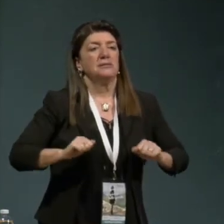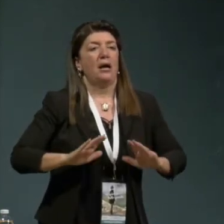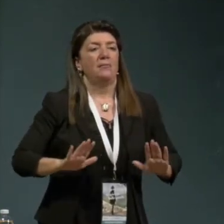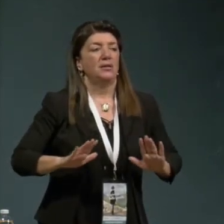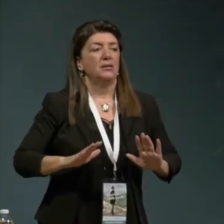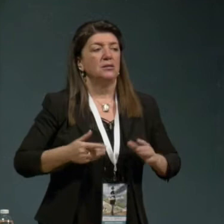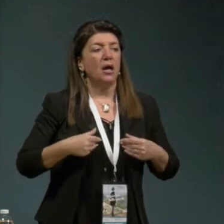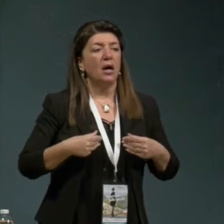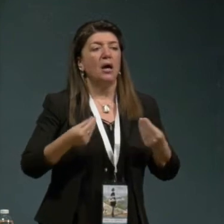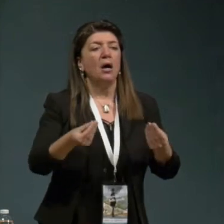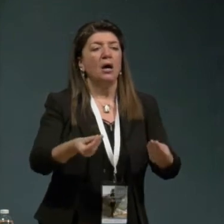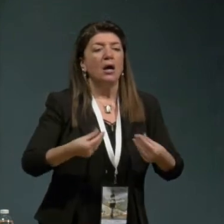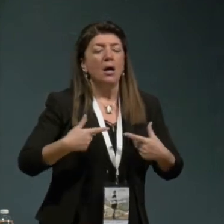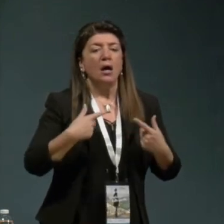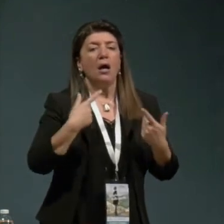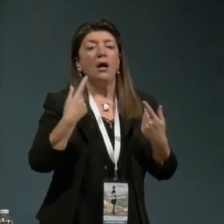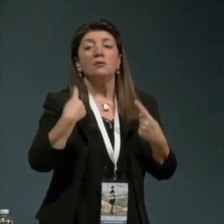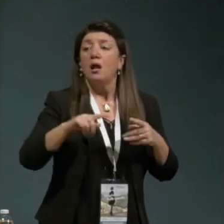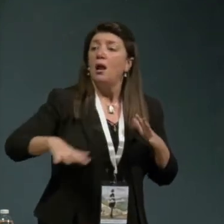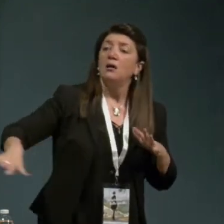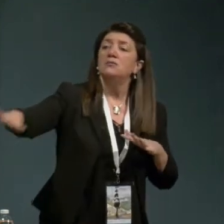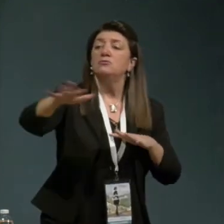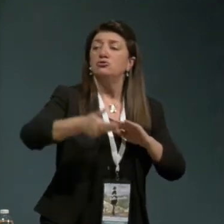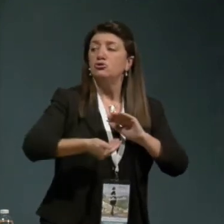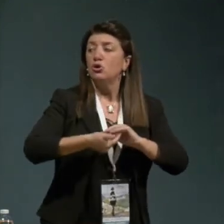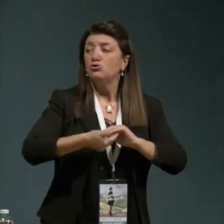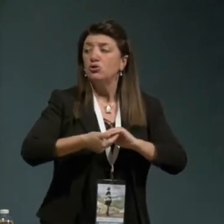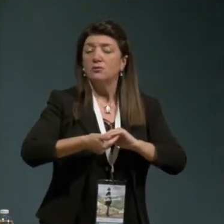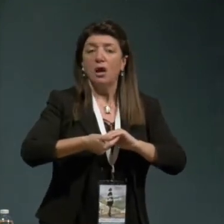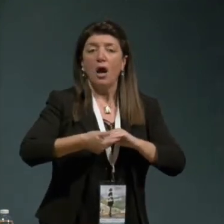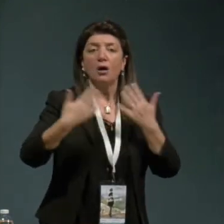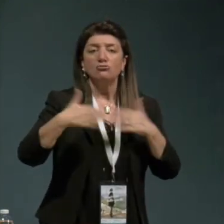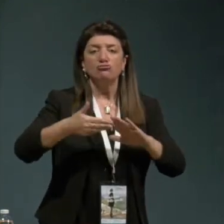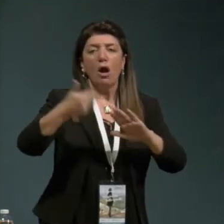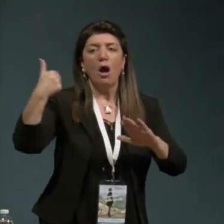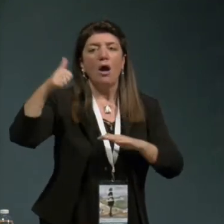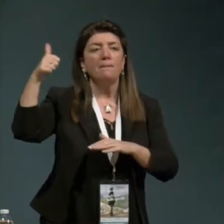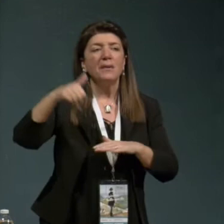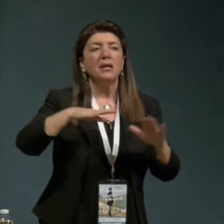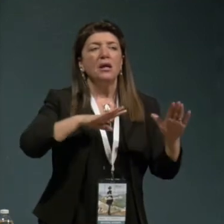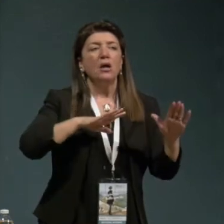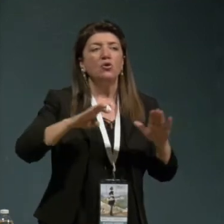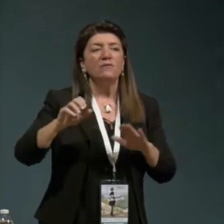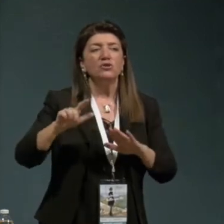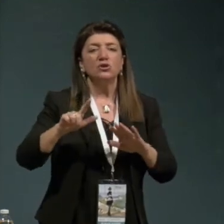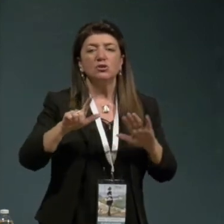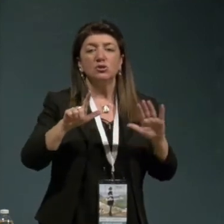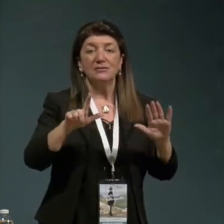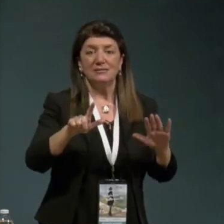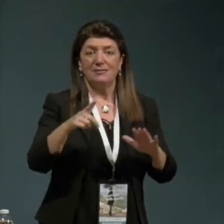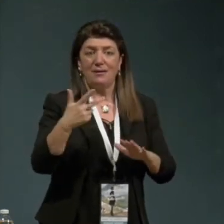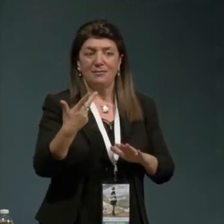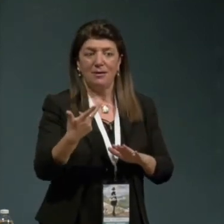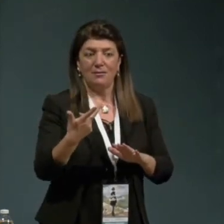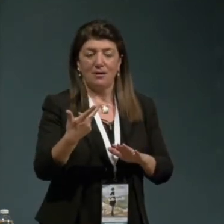perdurabilità della società ha trovato in 1973 ancora